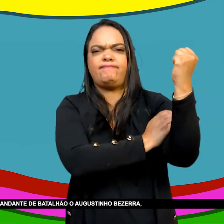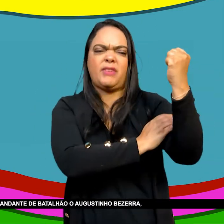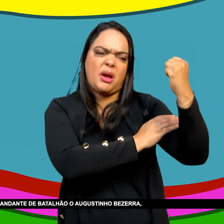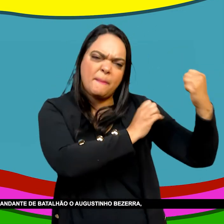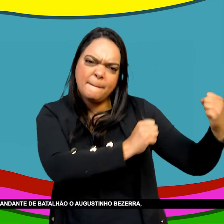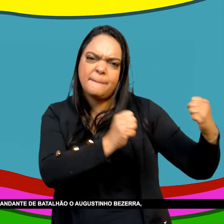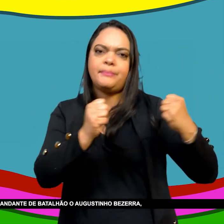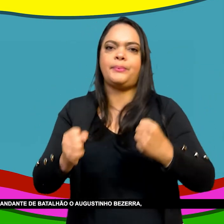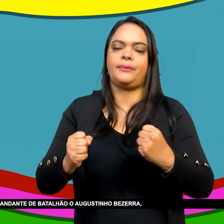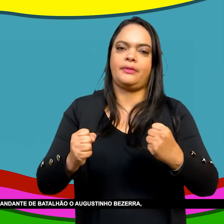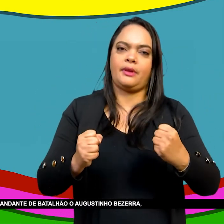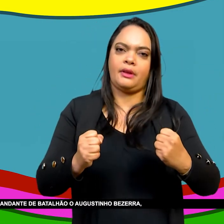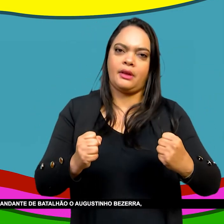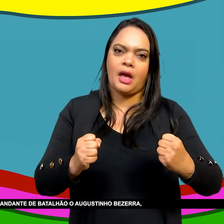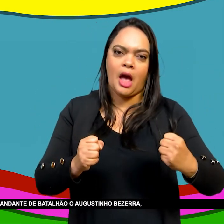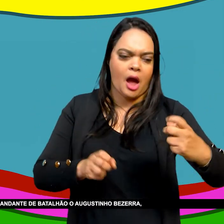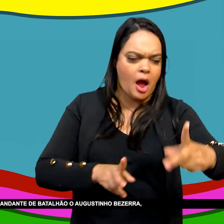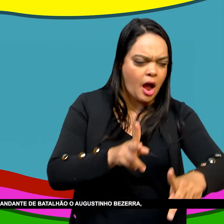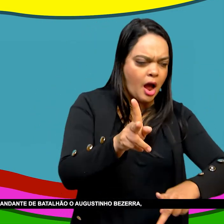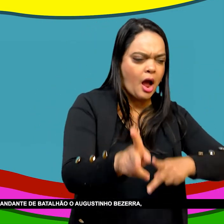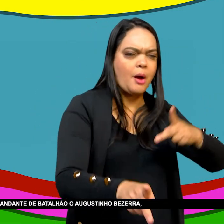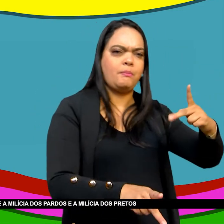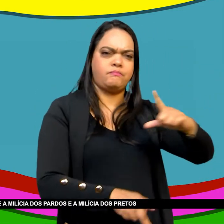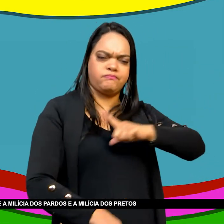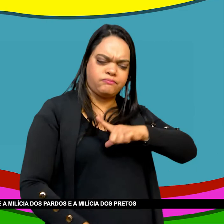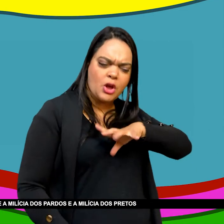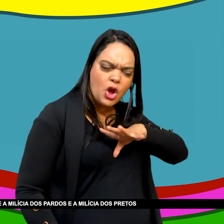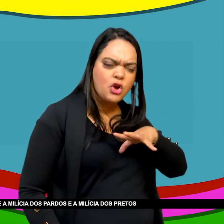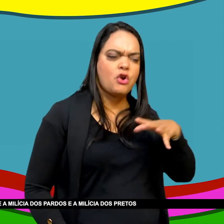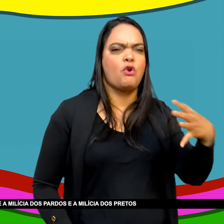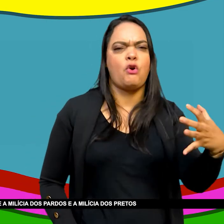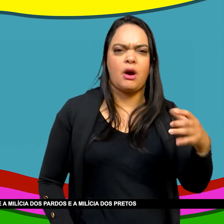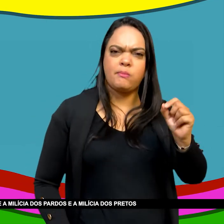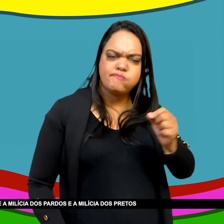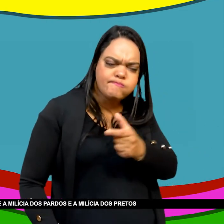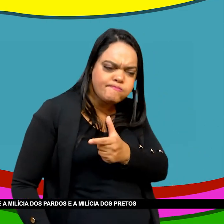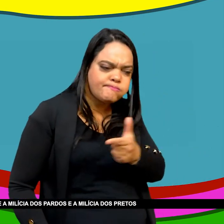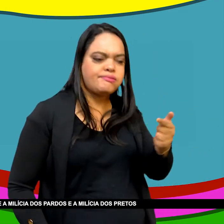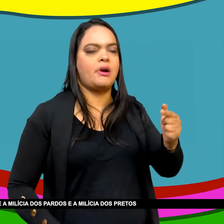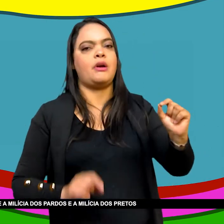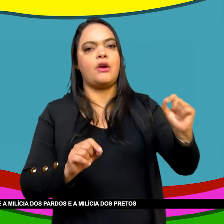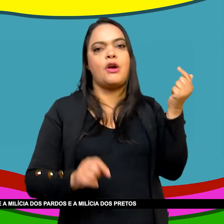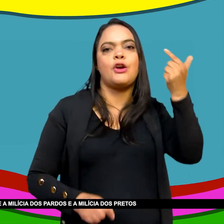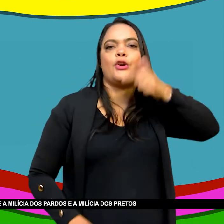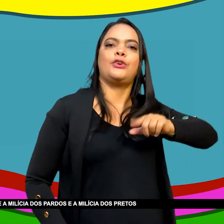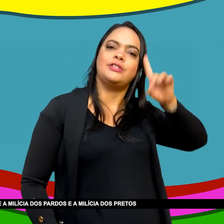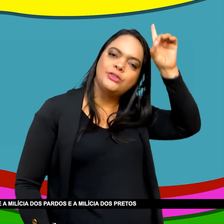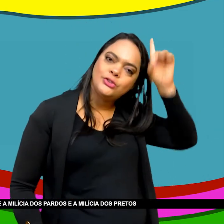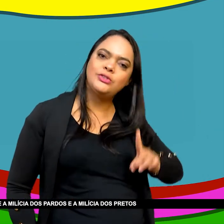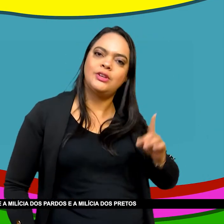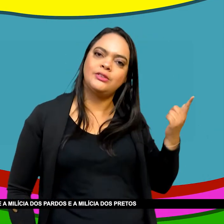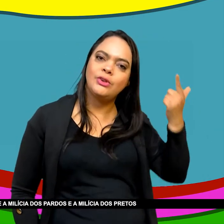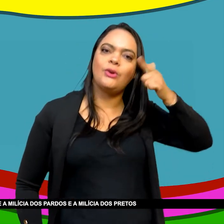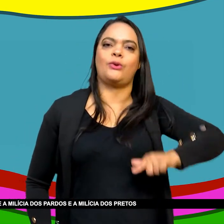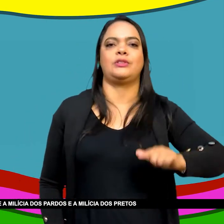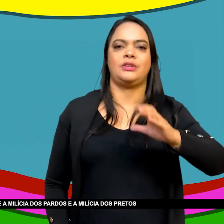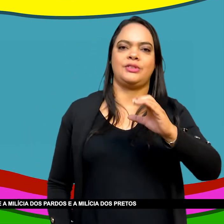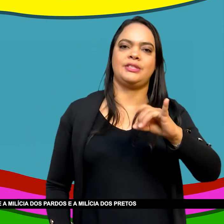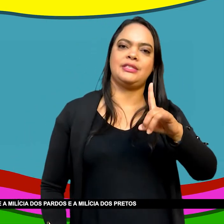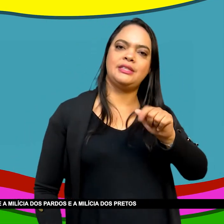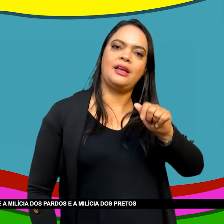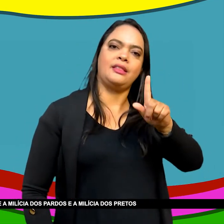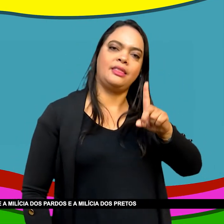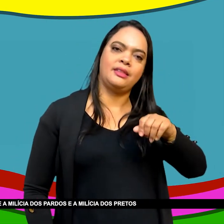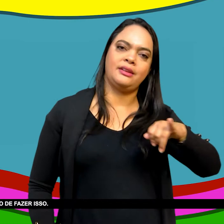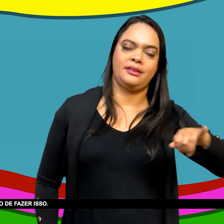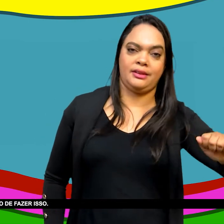comandante De batalhão O Augustinho Bezerra Houve então Uma discussão Quase um confronto Entre a Milícia dos Pardos E